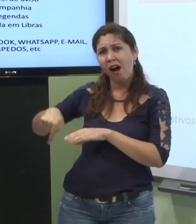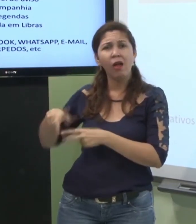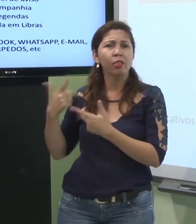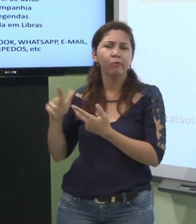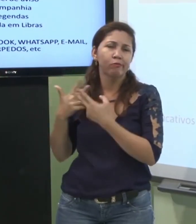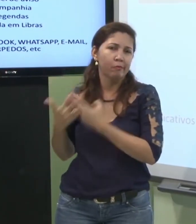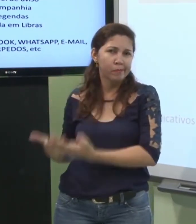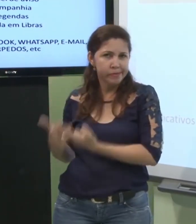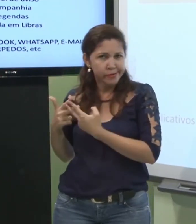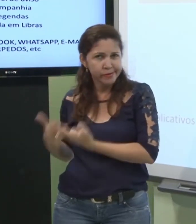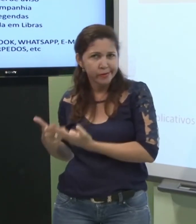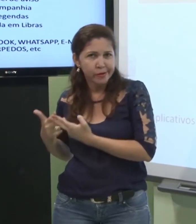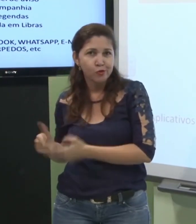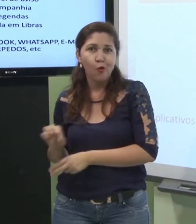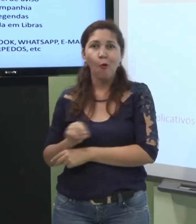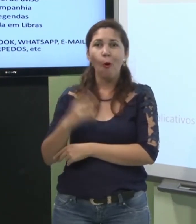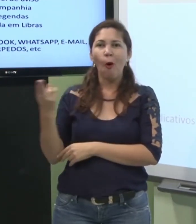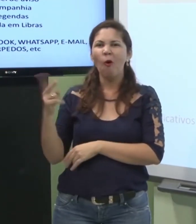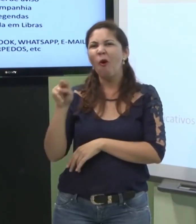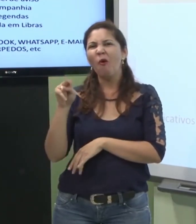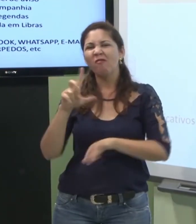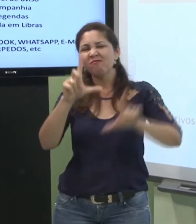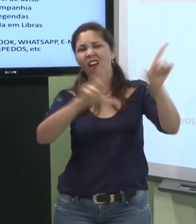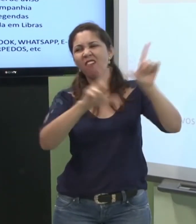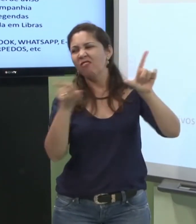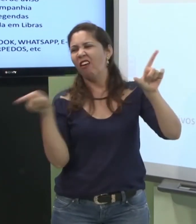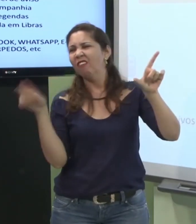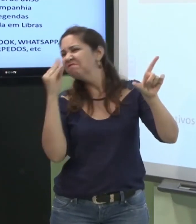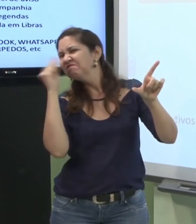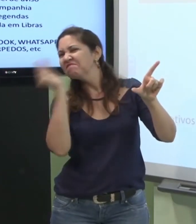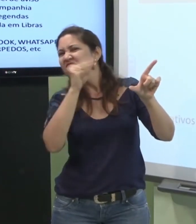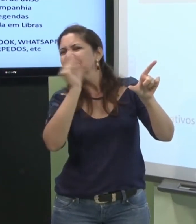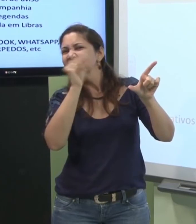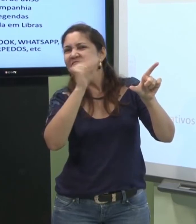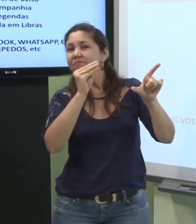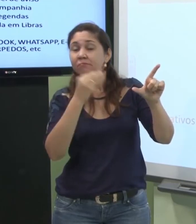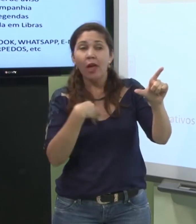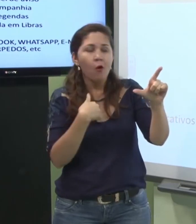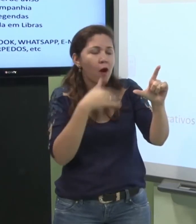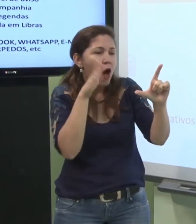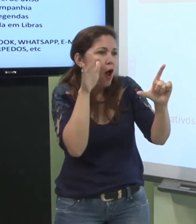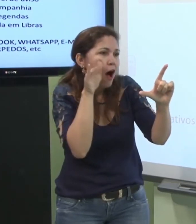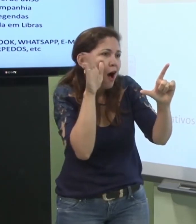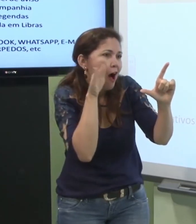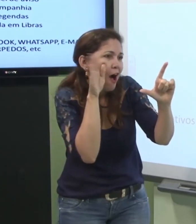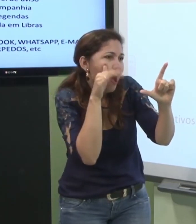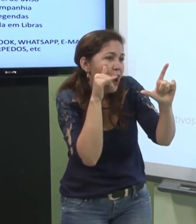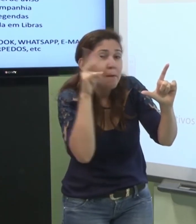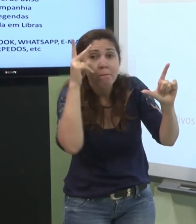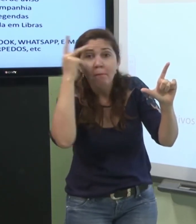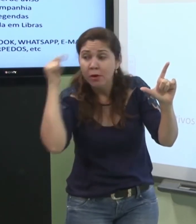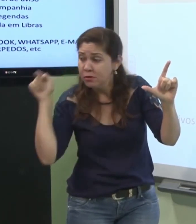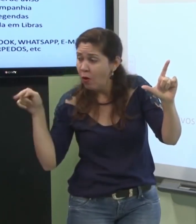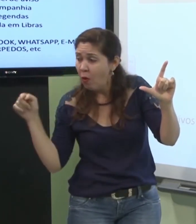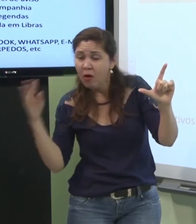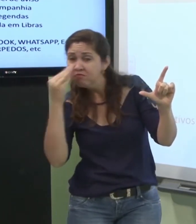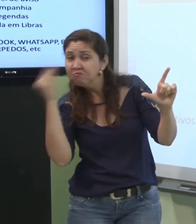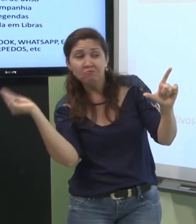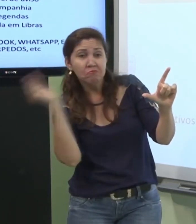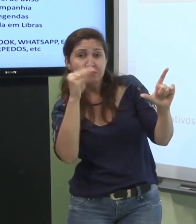ou elas não estão interessadas no que está passando na televisão. Aí, quando eu vou perguntar,